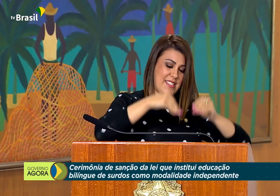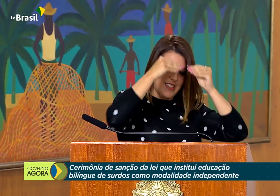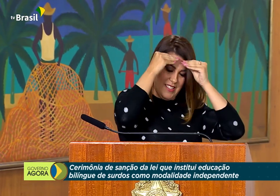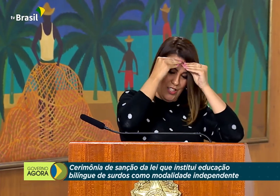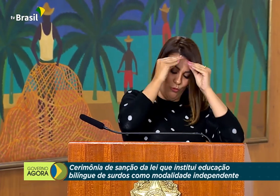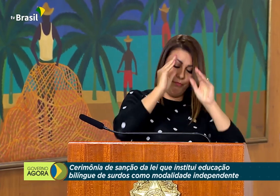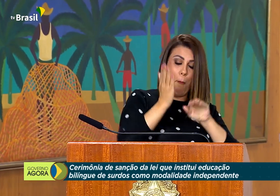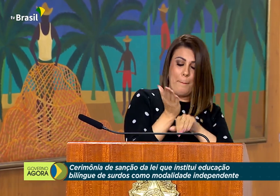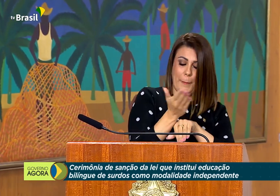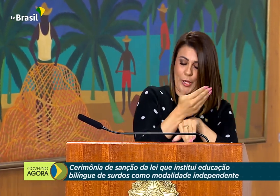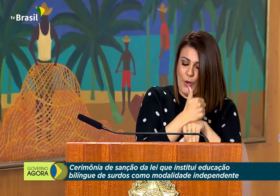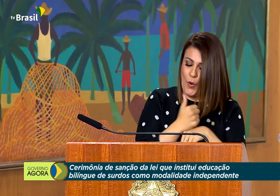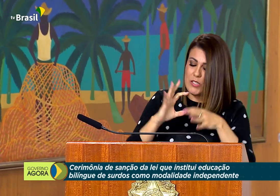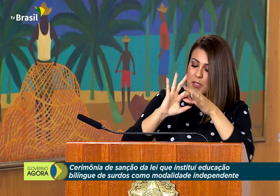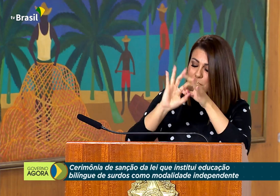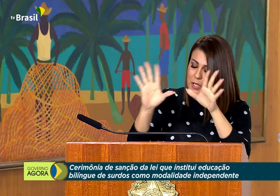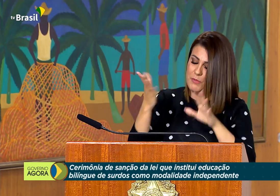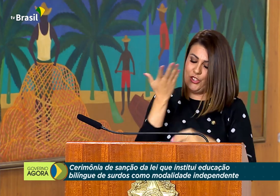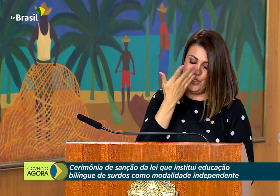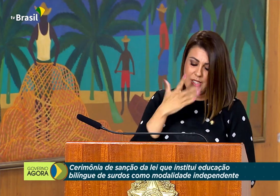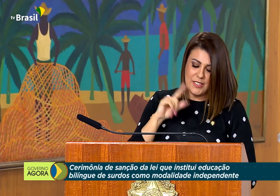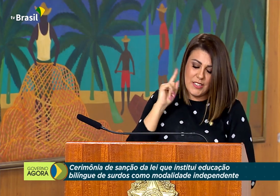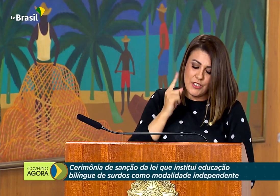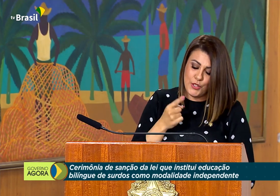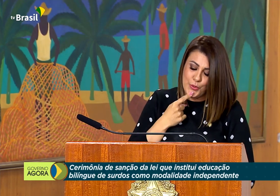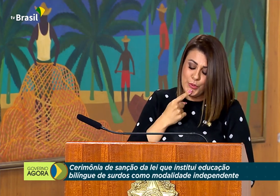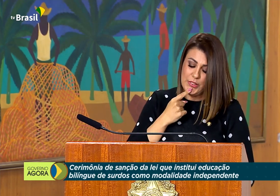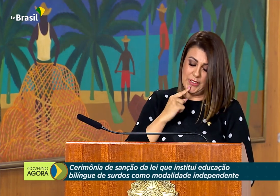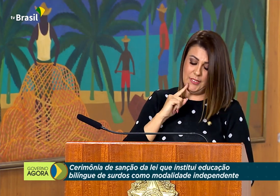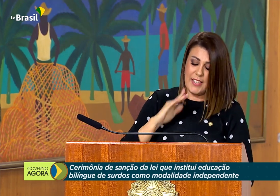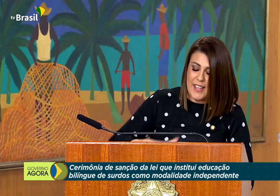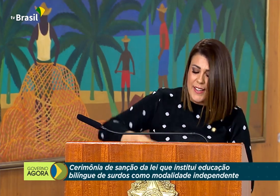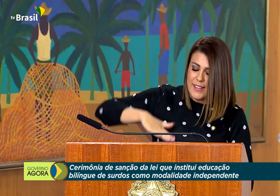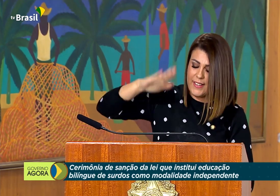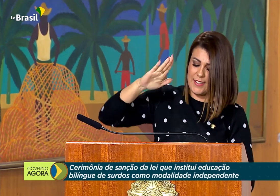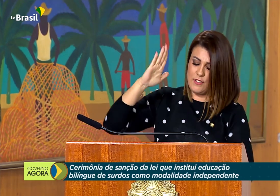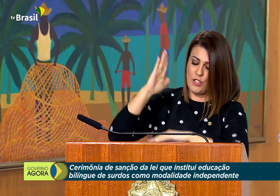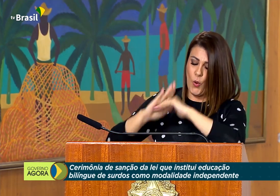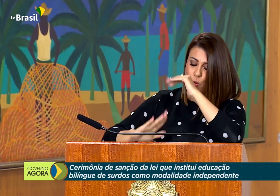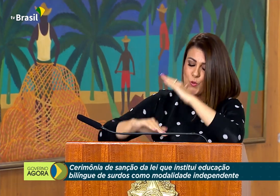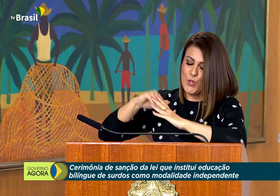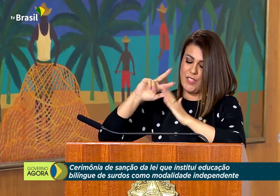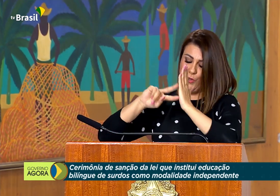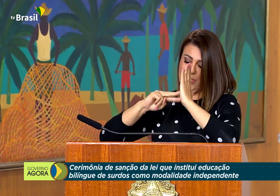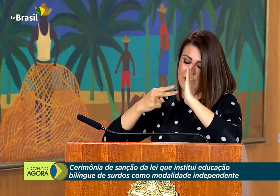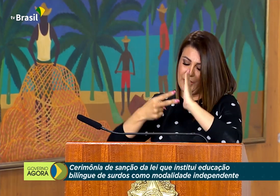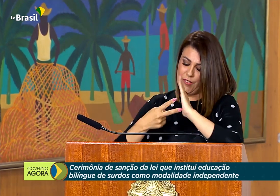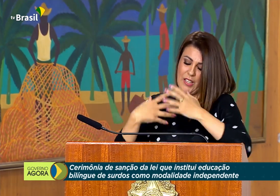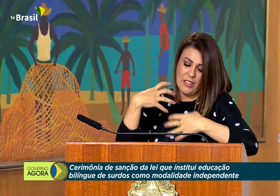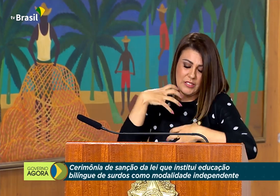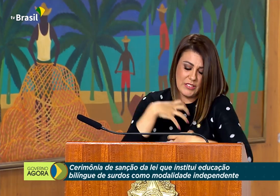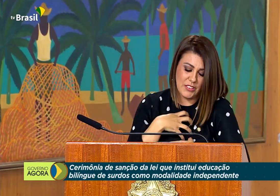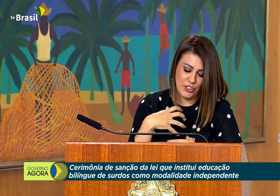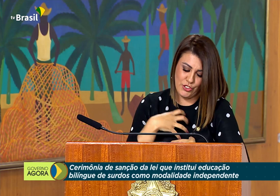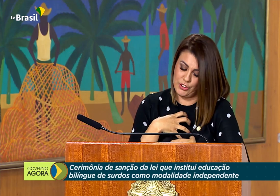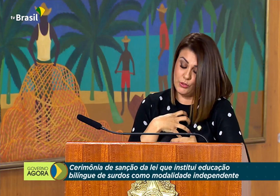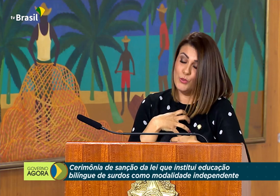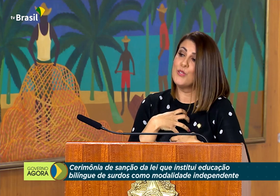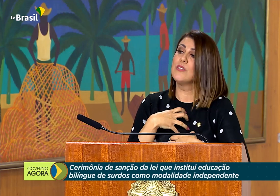A aquisição linguística, ela traz esse desenvolvimento para a criança, o